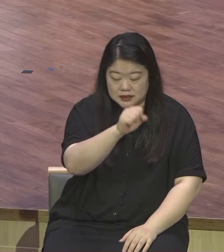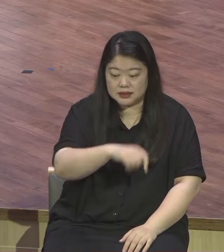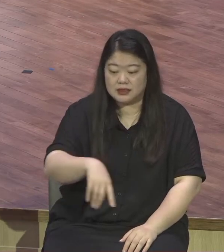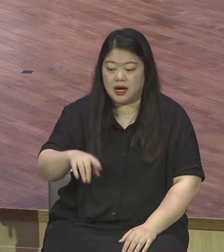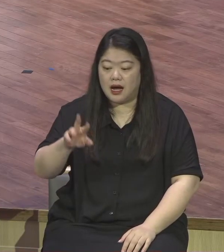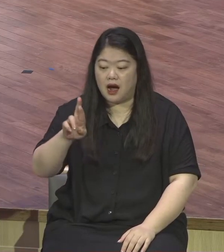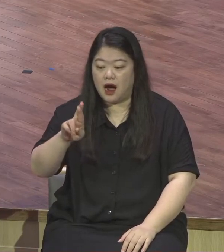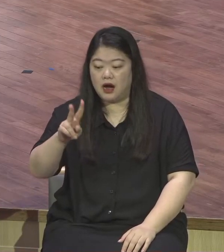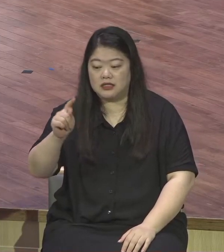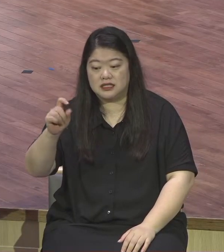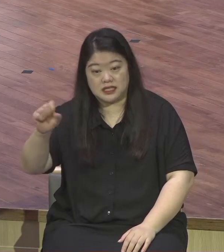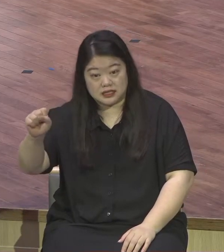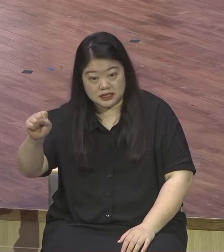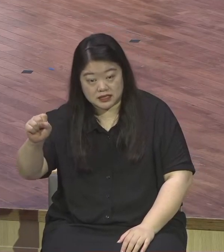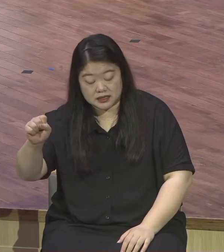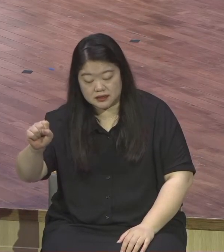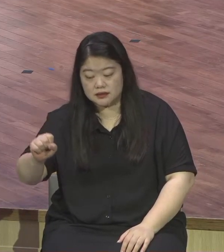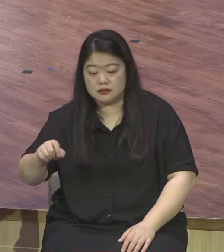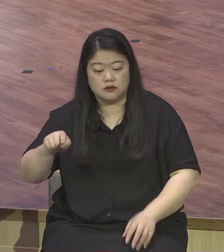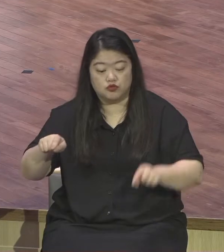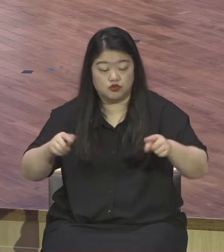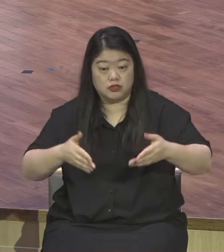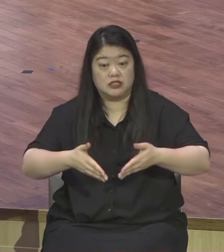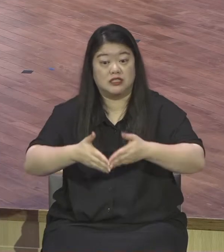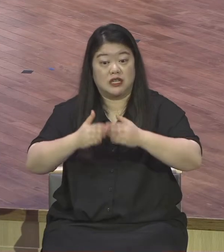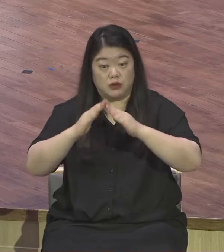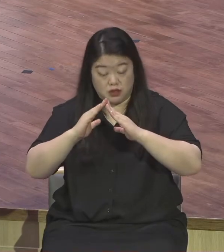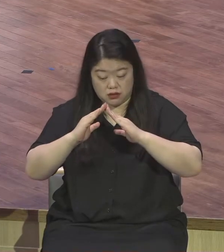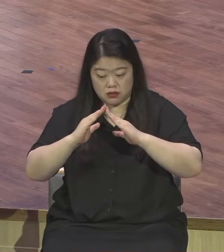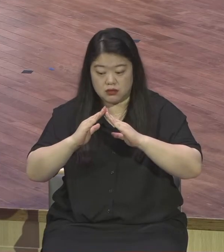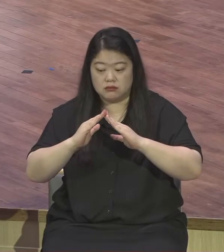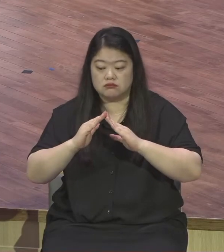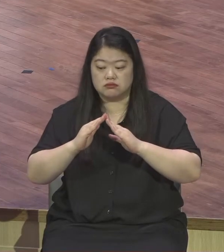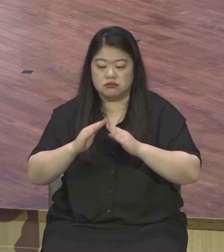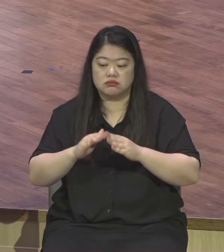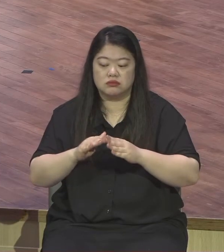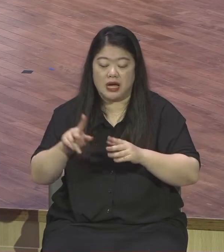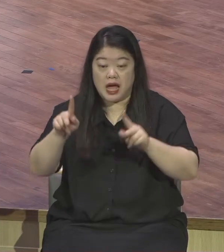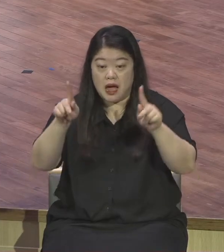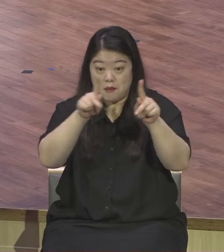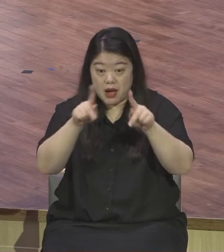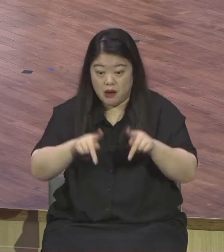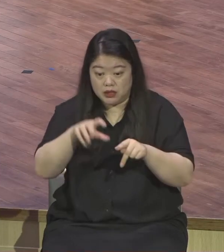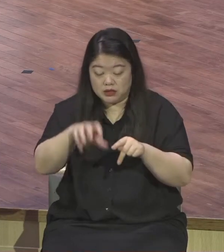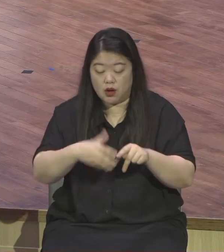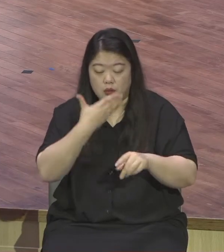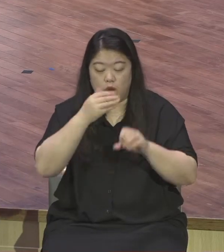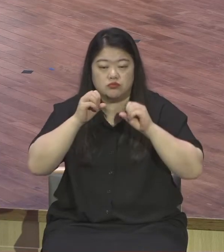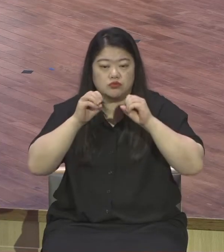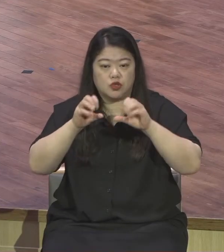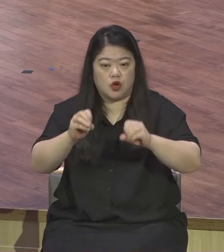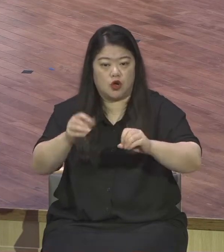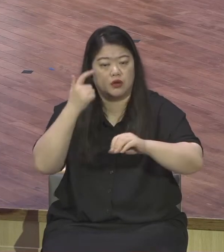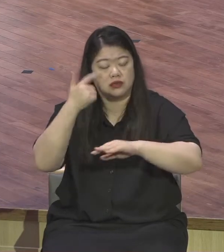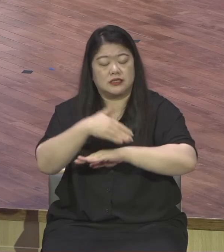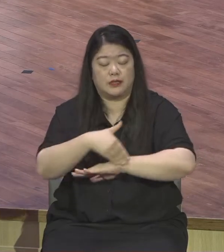세밀하게 팔라운 그 백만명이 사는 팔라운 그 섬 전체에 보고 말이죠 그 모든 지역을 다 그렇게